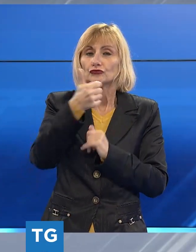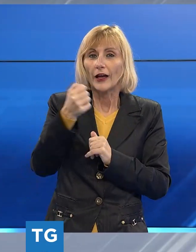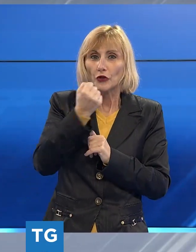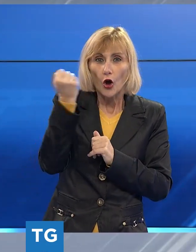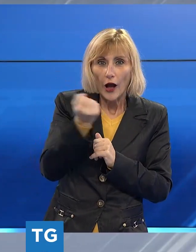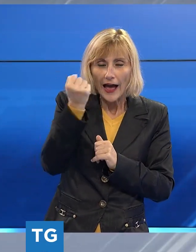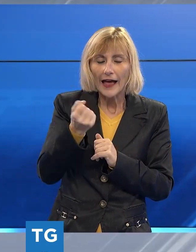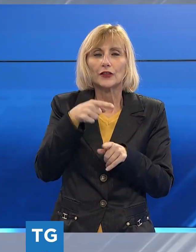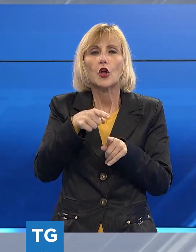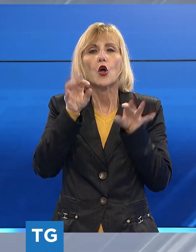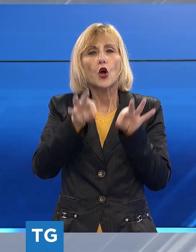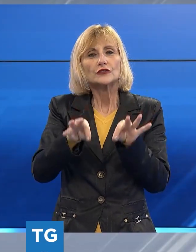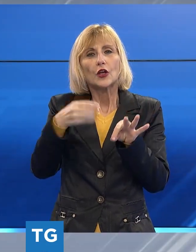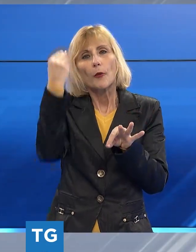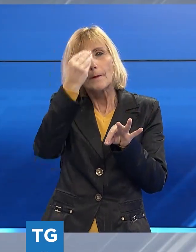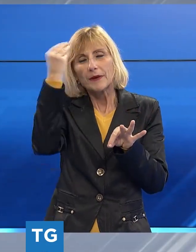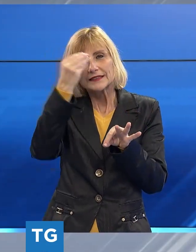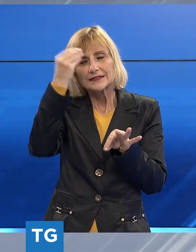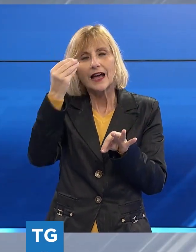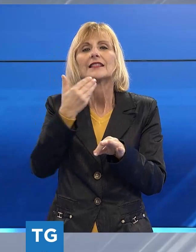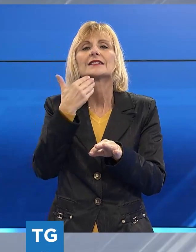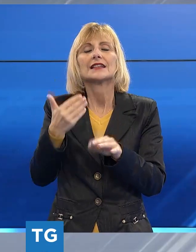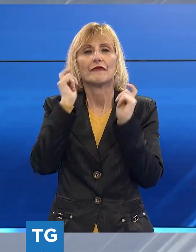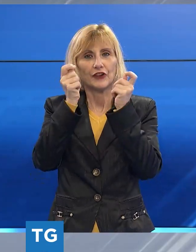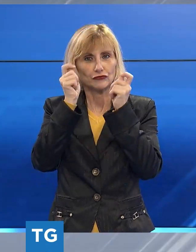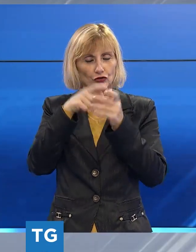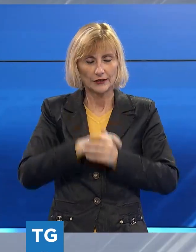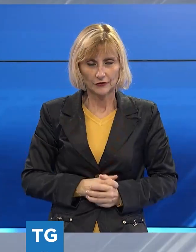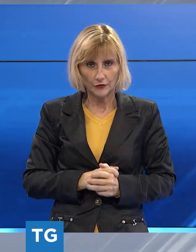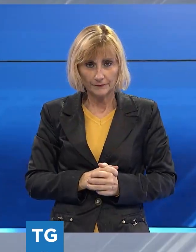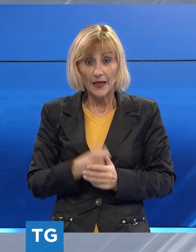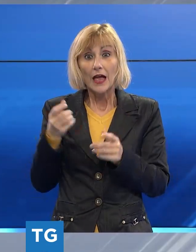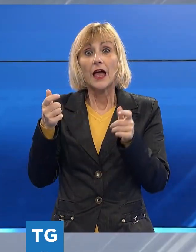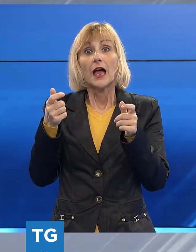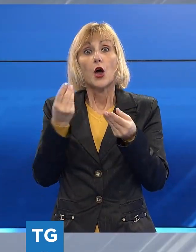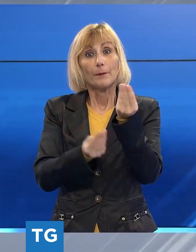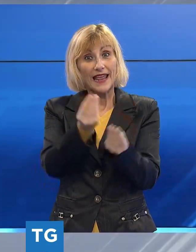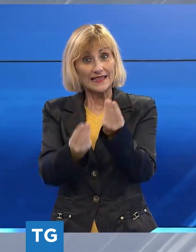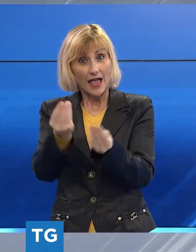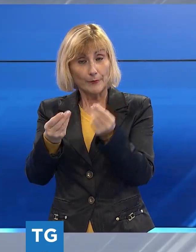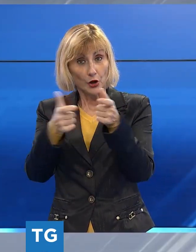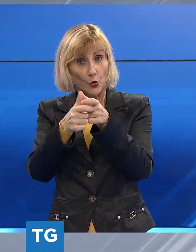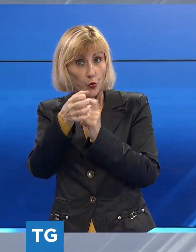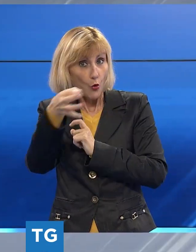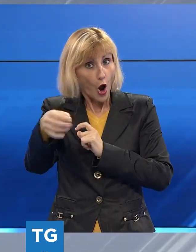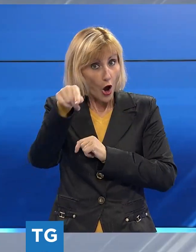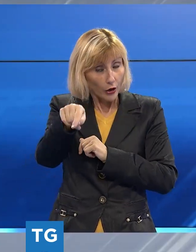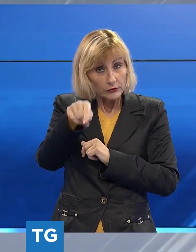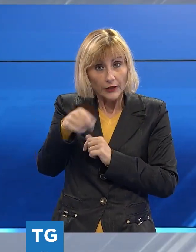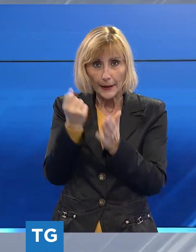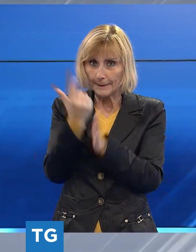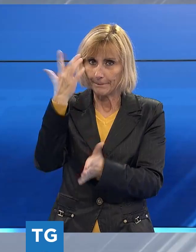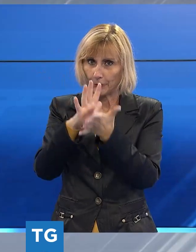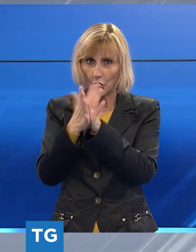così come l'aveva pensata San Francesco. Anche per questo pure il presepe di Ruota ha assunto più importanza, grazie soprattutto all'impeccabile